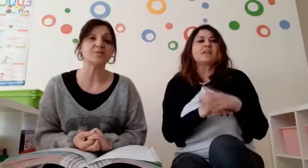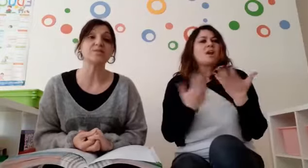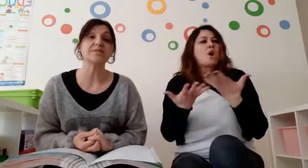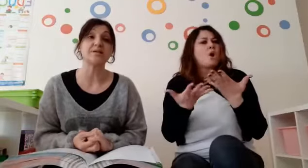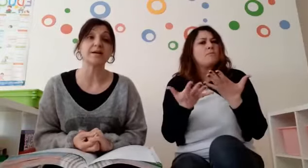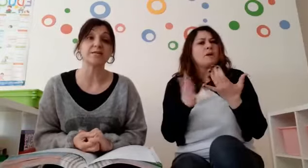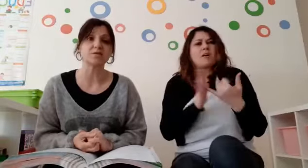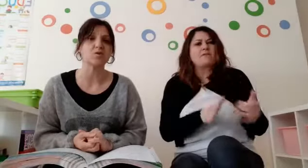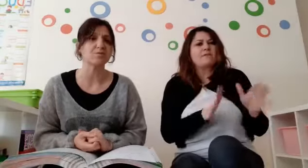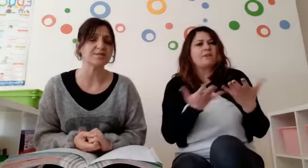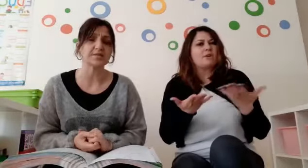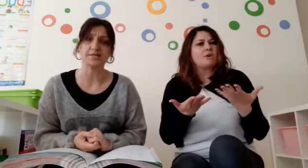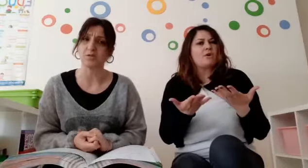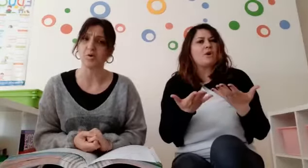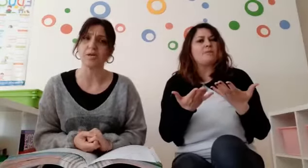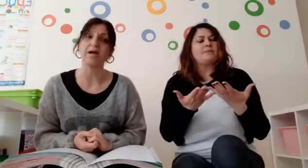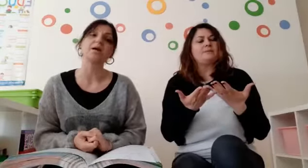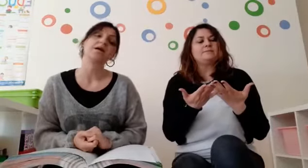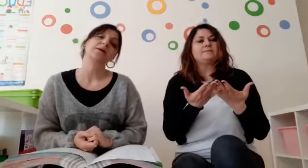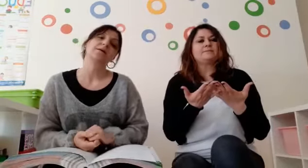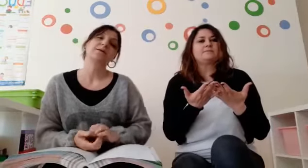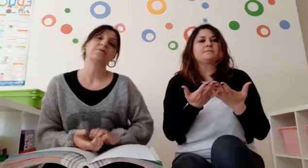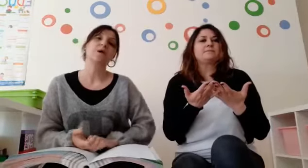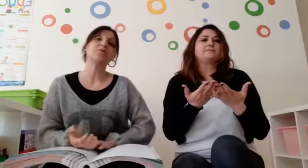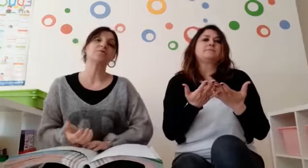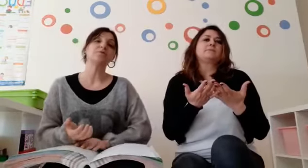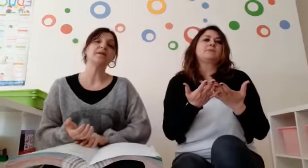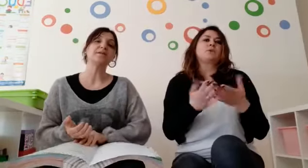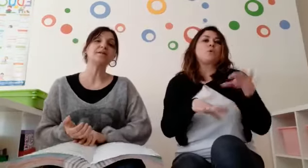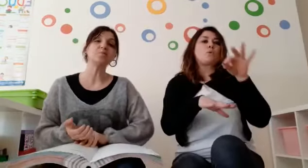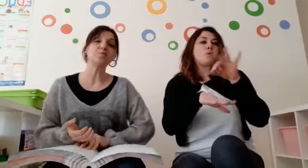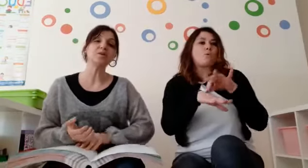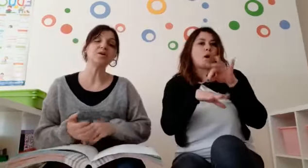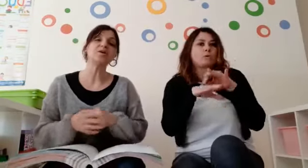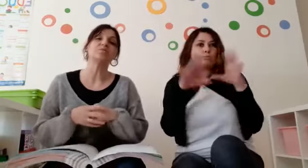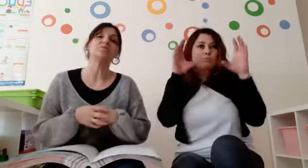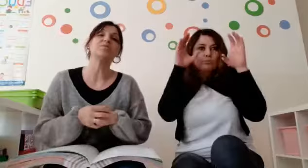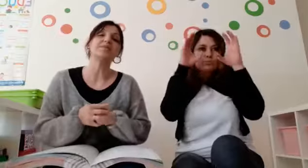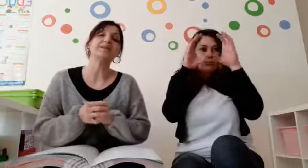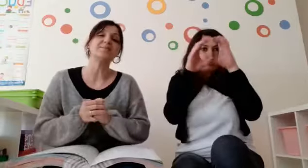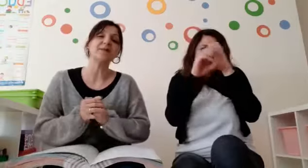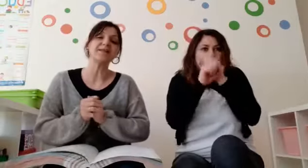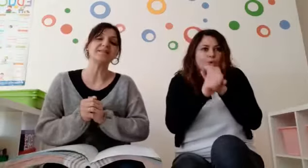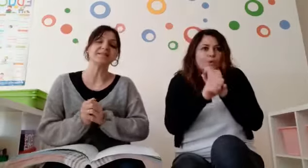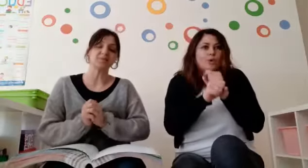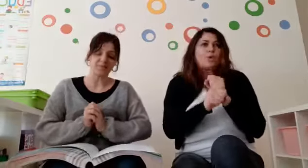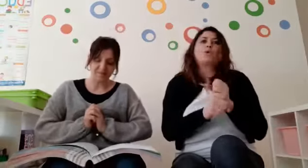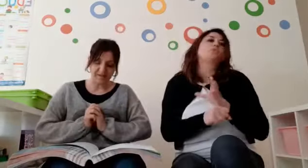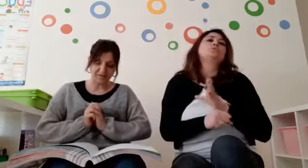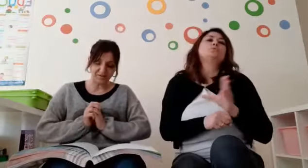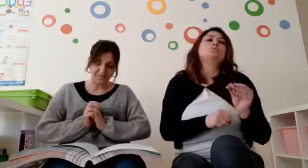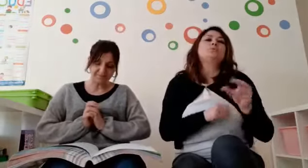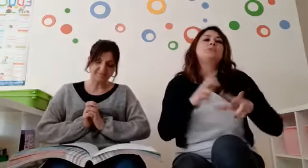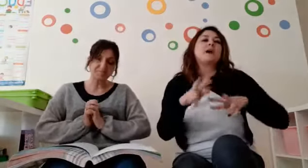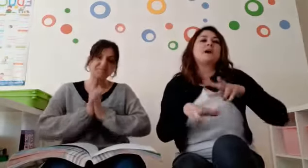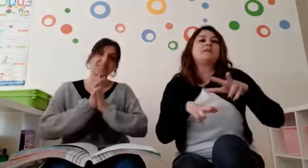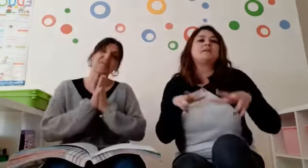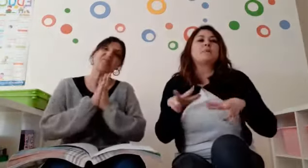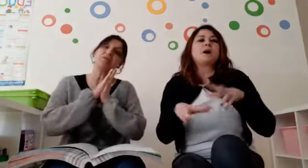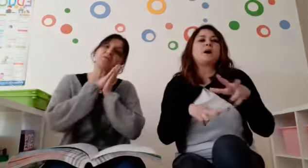finisce questa canzone, questa storia? Quando diventa buio, tutti gli animaletti, che cosa fanno?